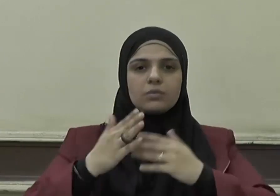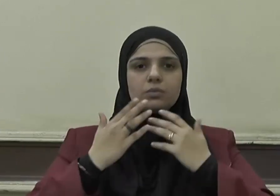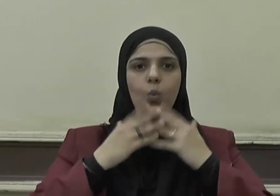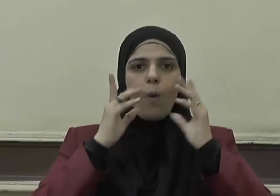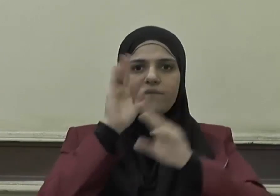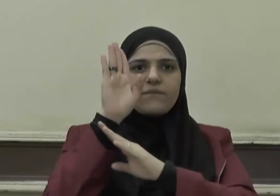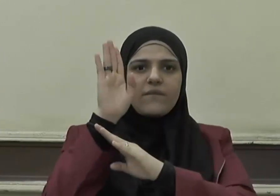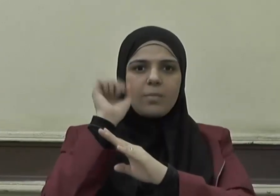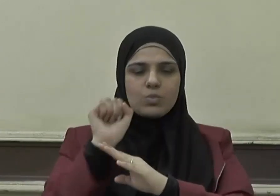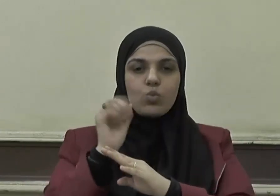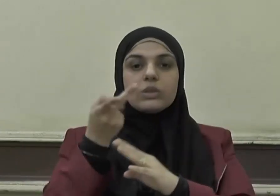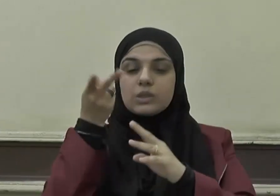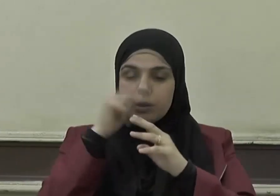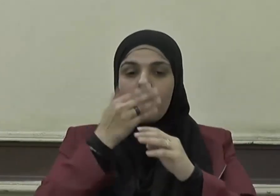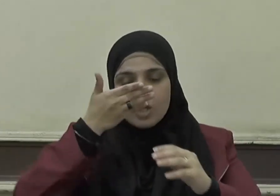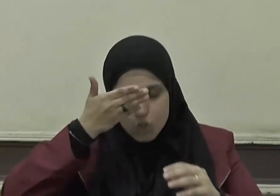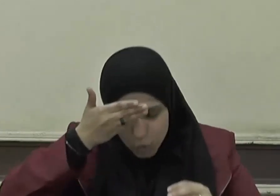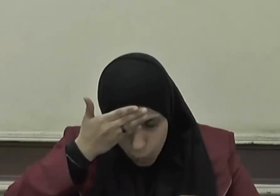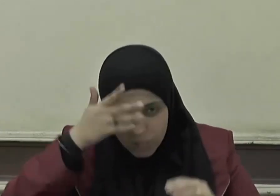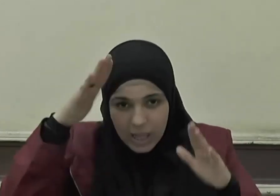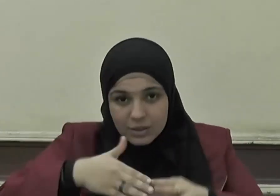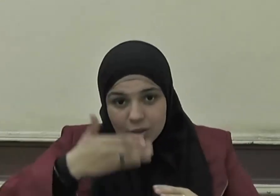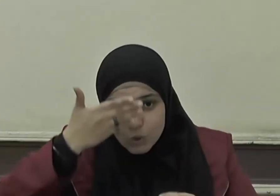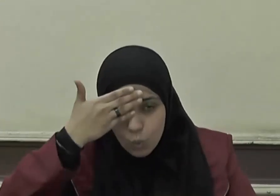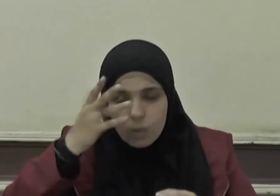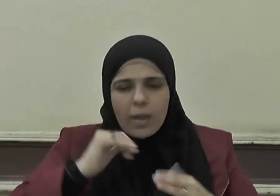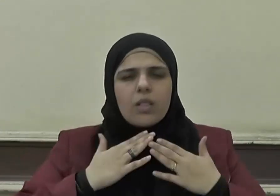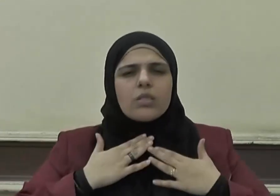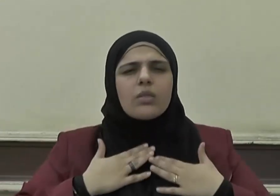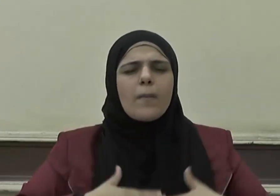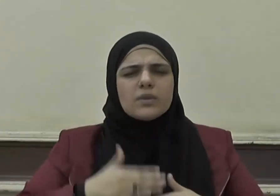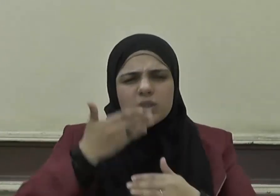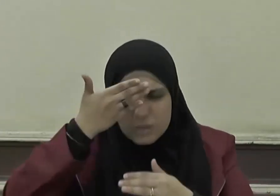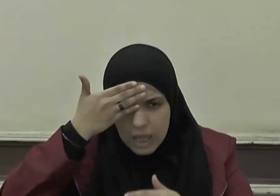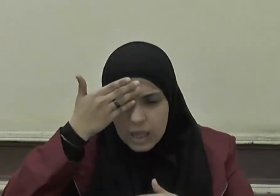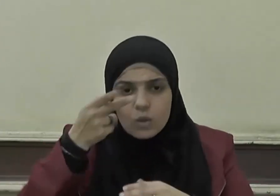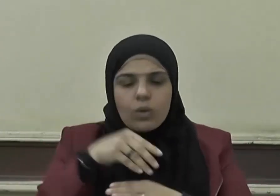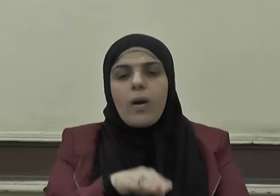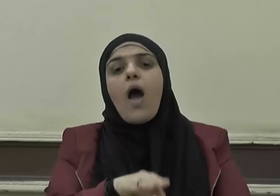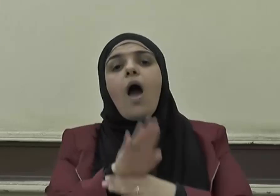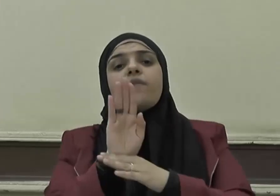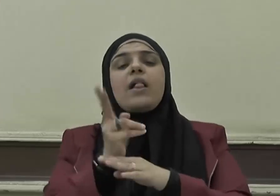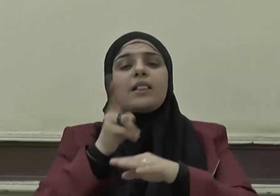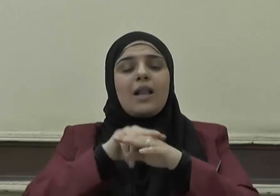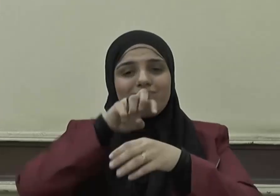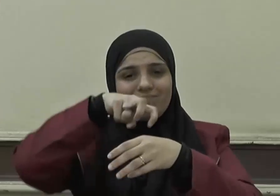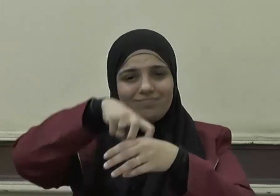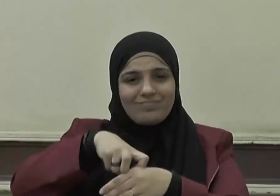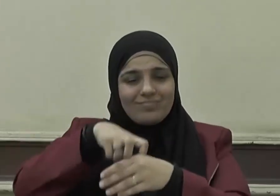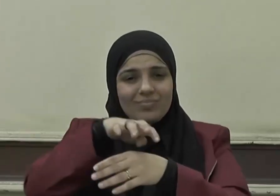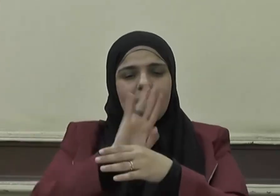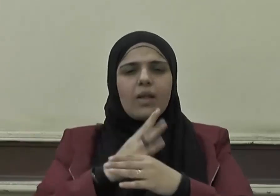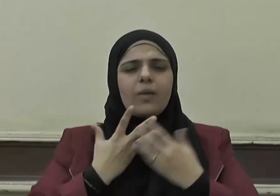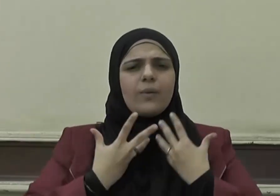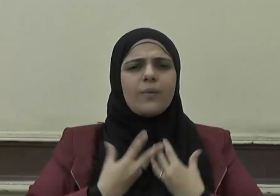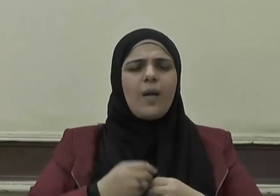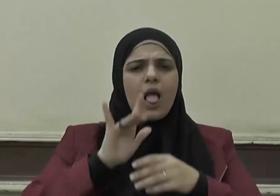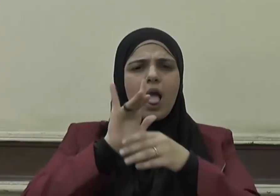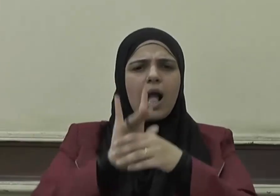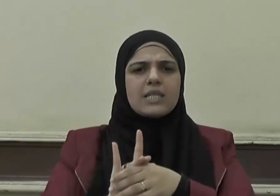قائما ثم اسجد حتى تطمئن ساجدا ثم ارفع حتى تطمئن جالسا